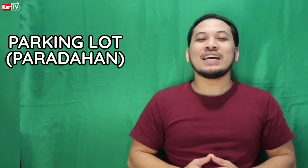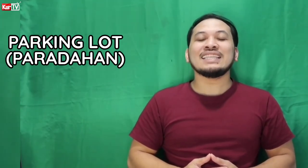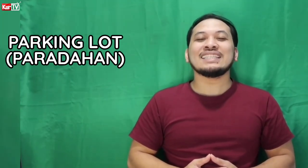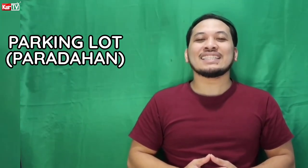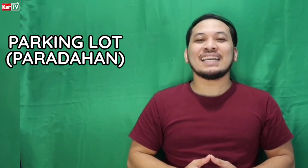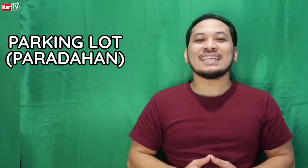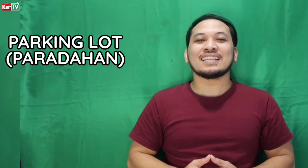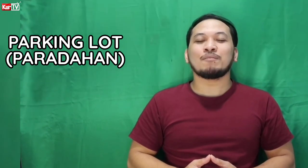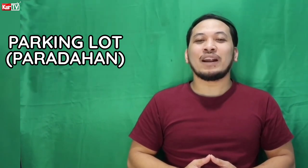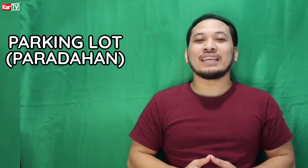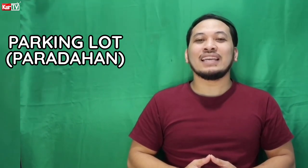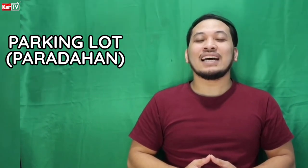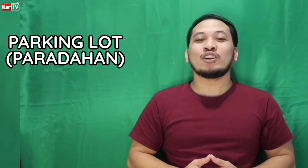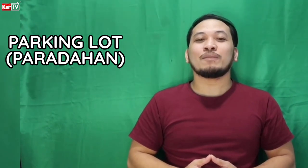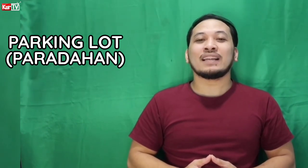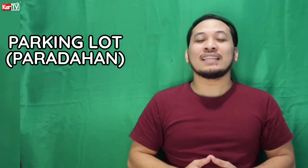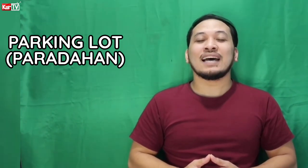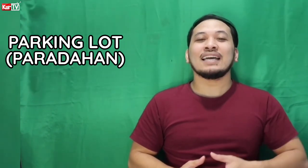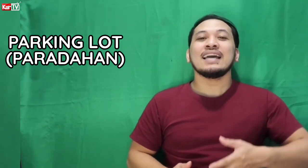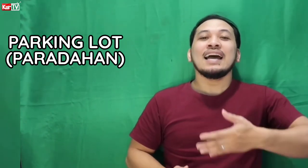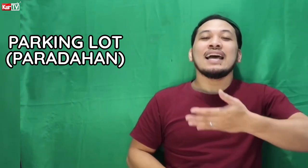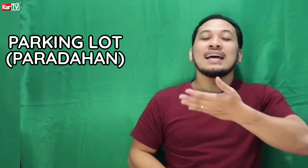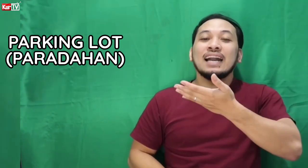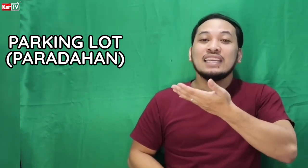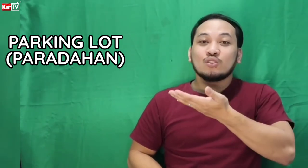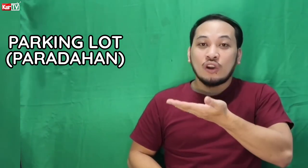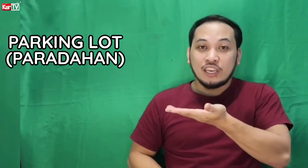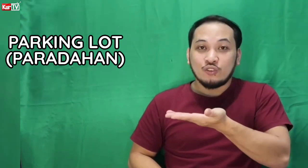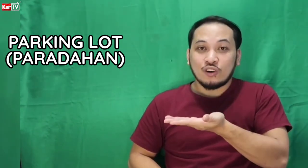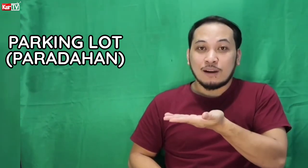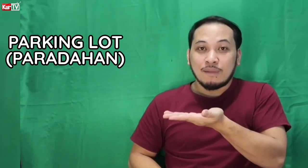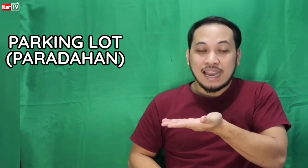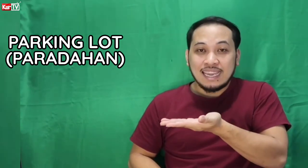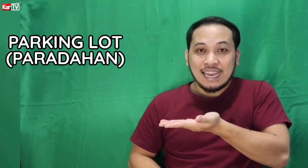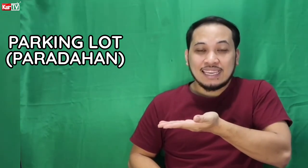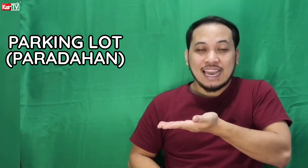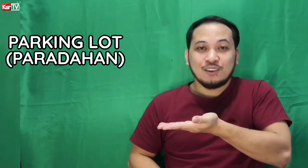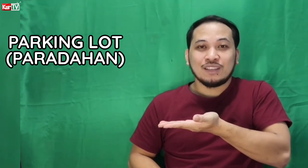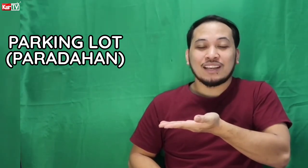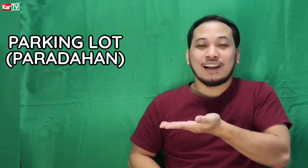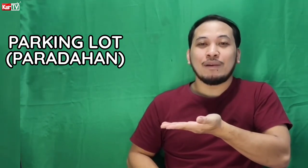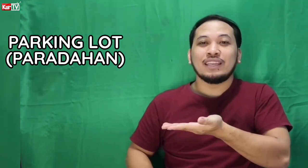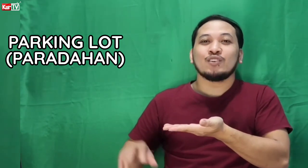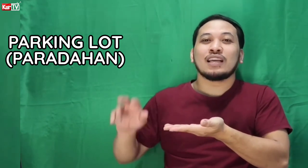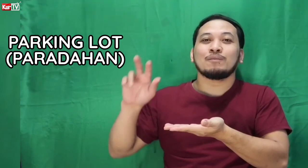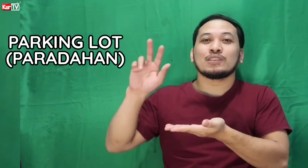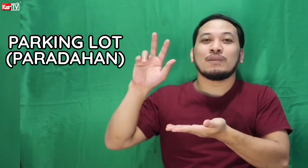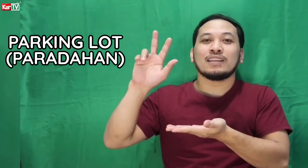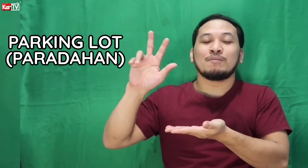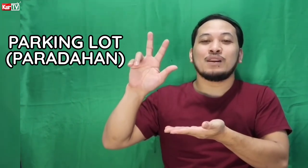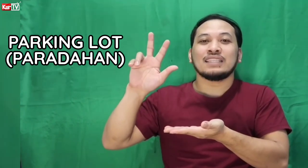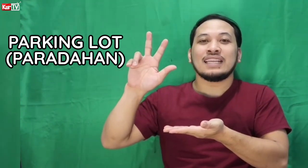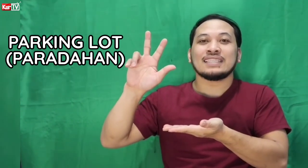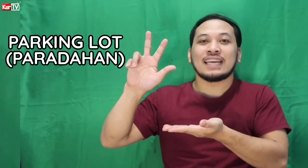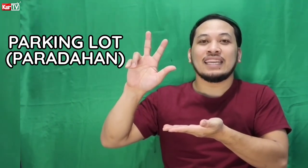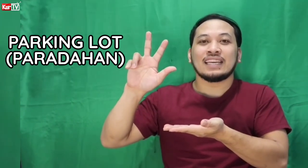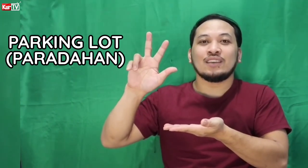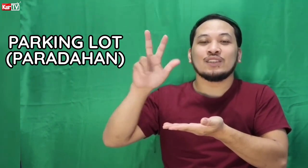natin si Senyas ang parking lot or paradahan. Nakaganito ang inyong kamay. Ayan. Yung isang kamay ninyo. Tapos, mag number 3 sign kayo.